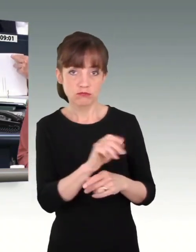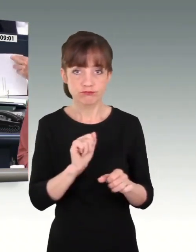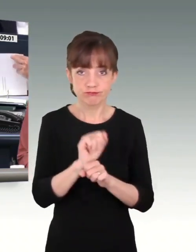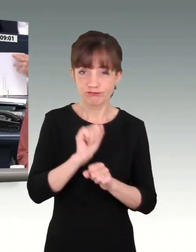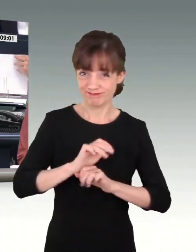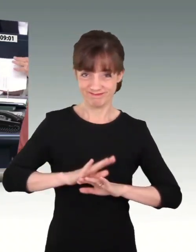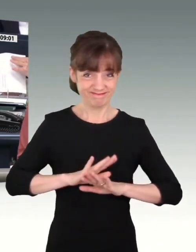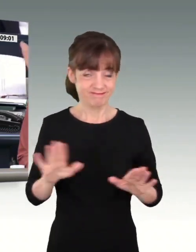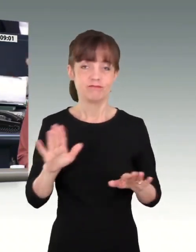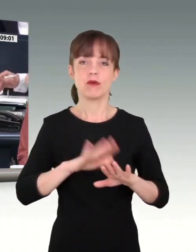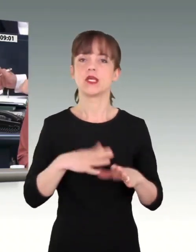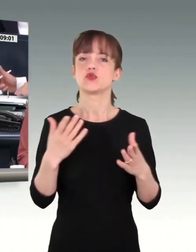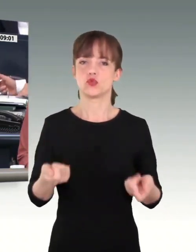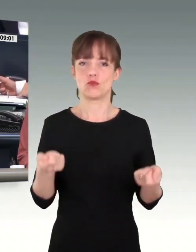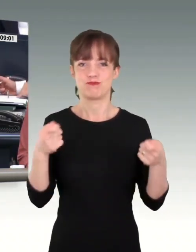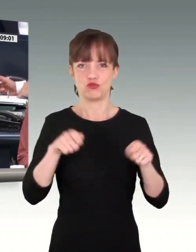Dann ist das so beschlossen.